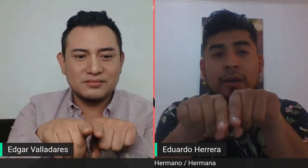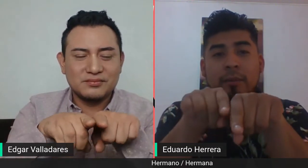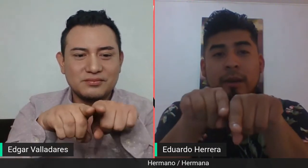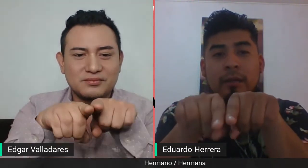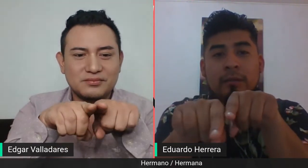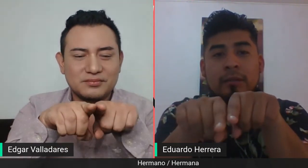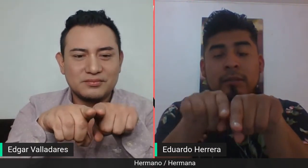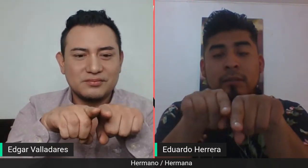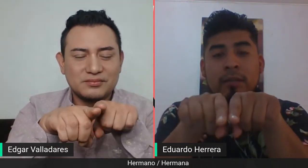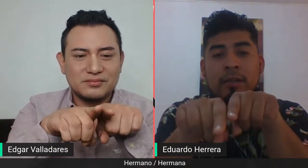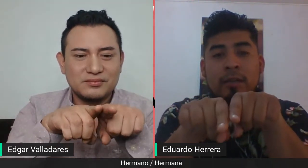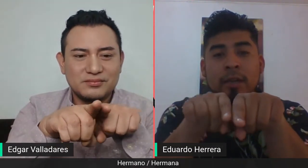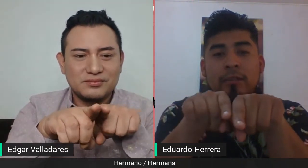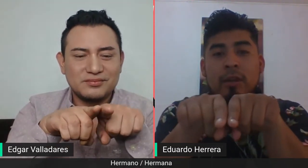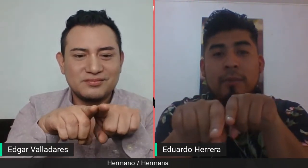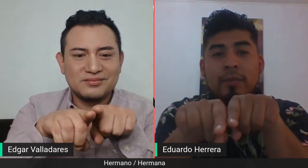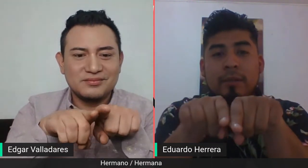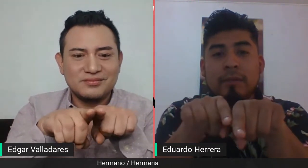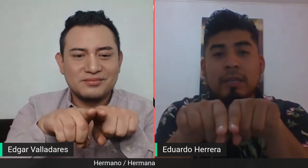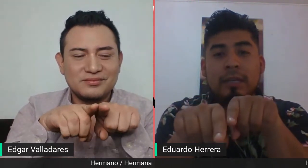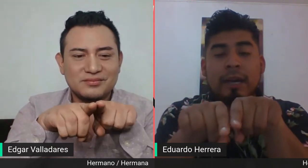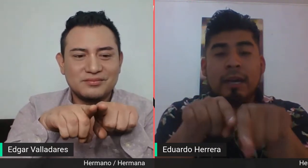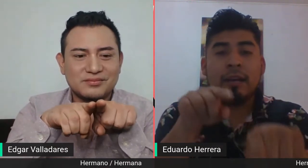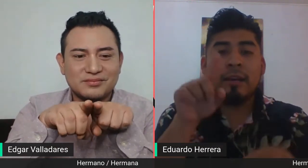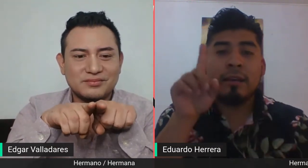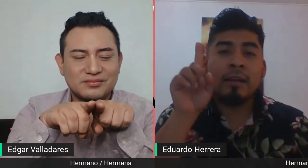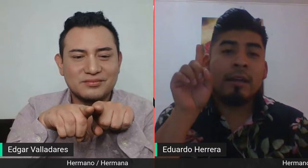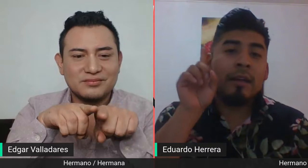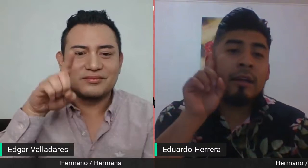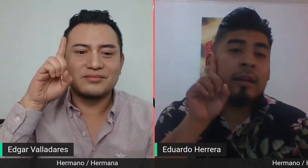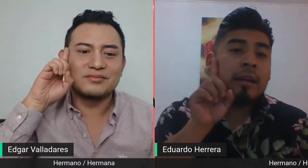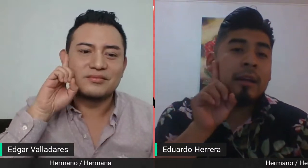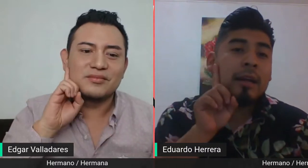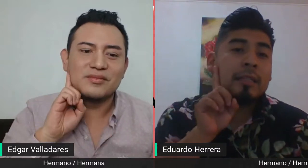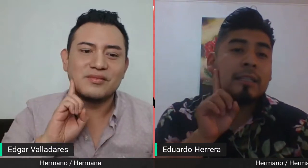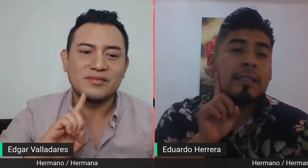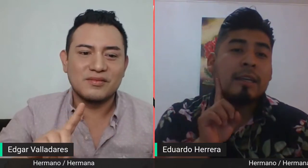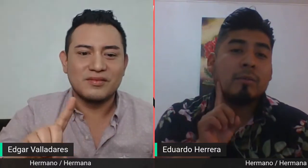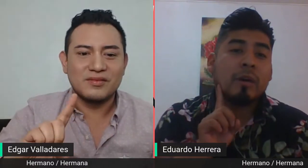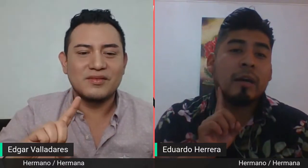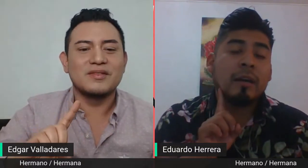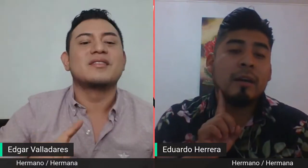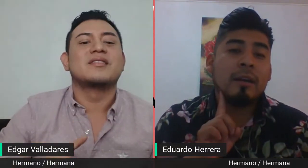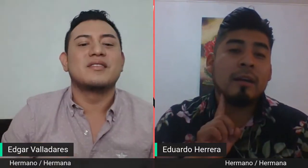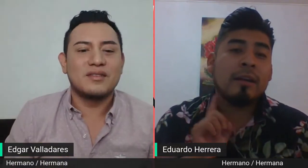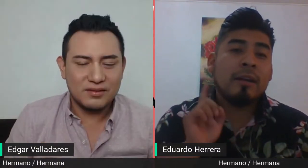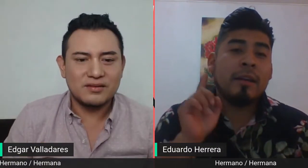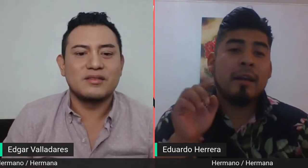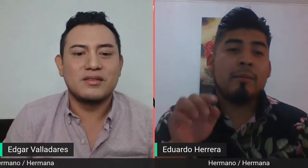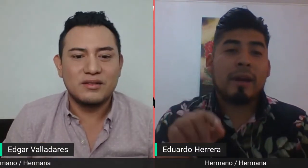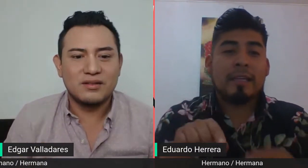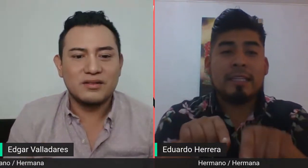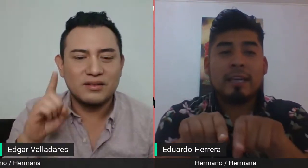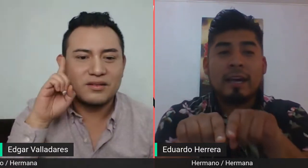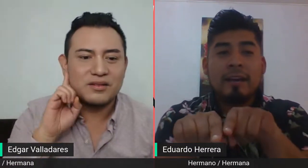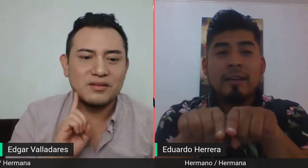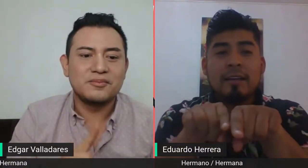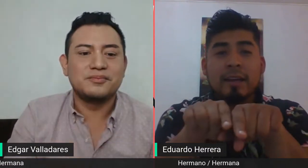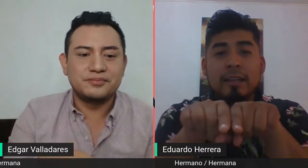hermano, solamente vamos a agregar la seña de mujer para indicar que